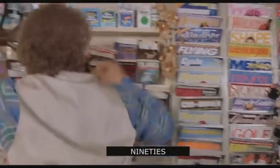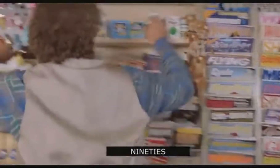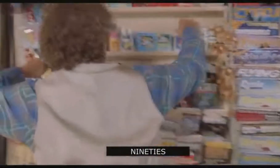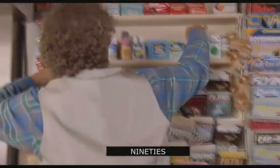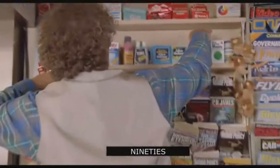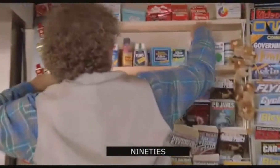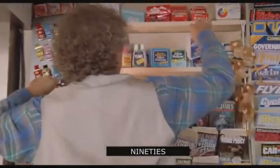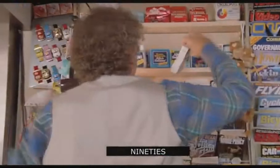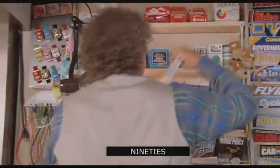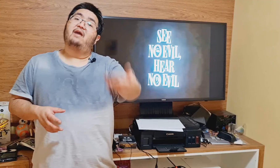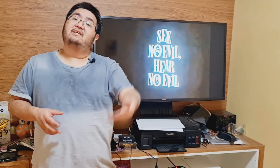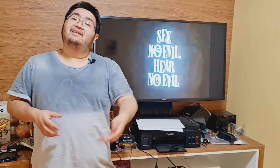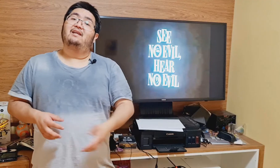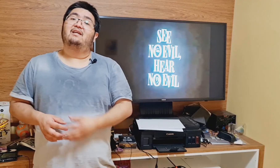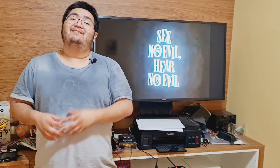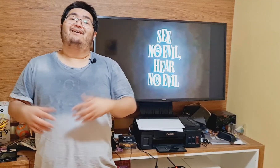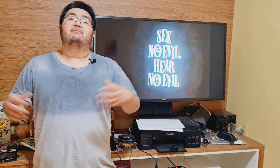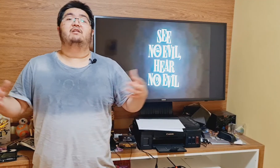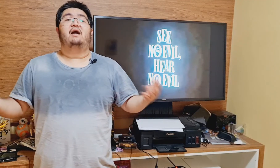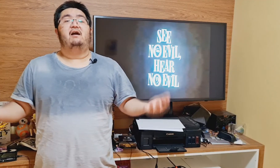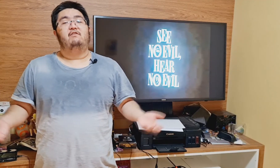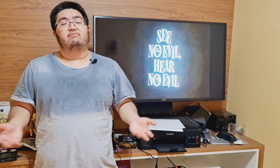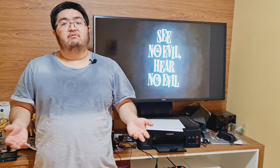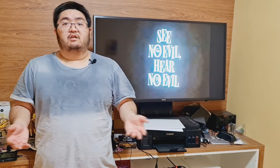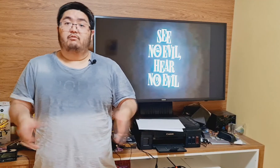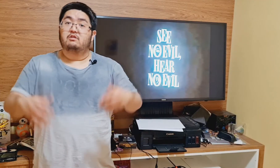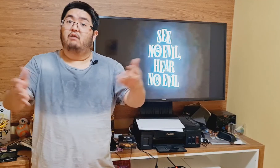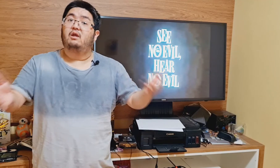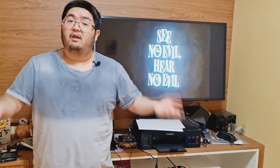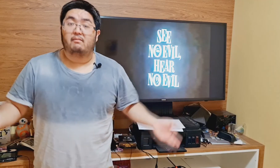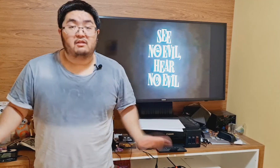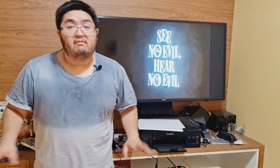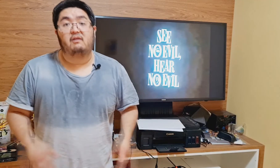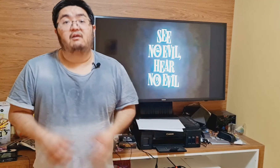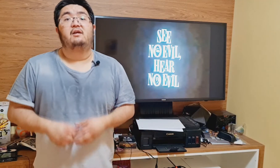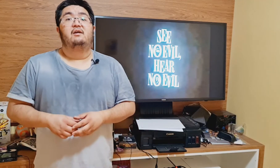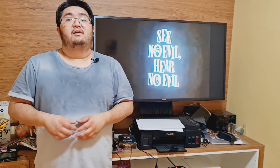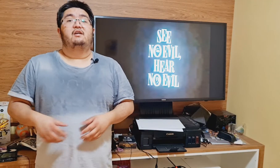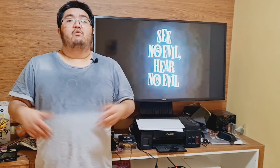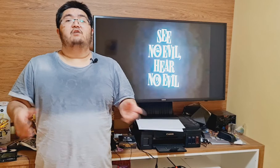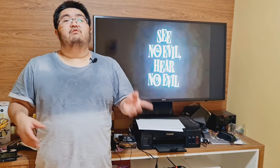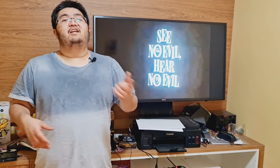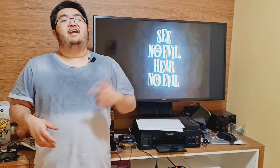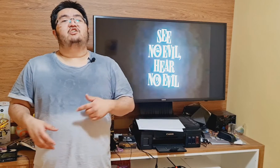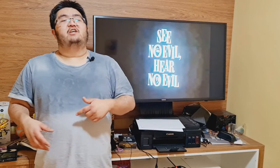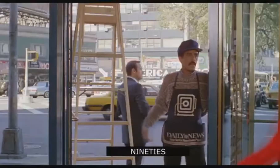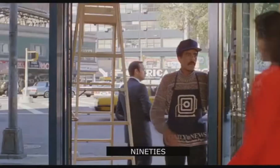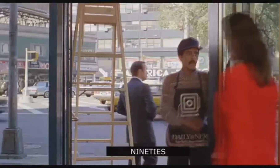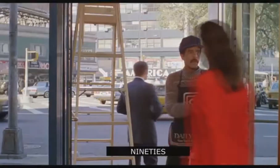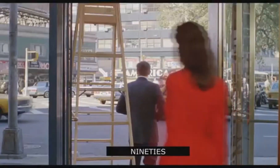para o cliente, começa a ler a interminável bula, que por sinal ninguém lê, mas enfim. Enquanto o cliente é alvejado